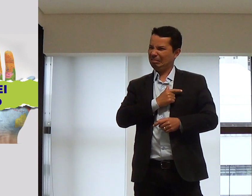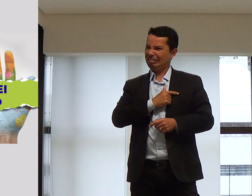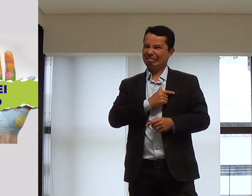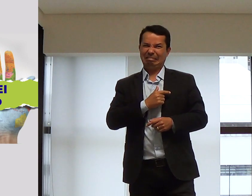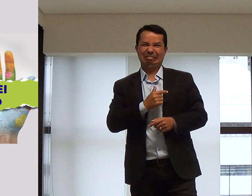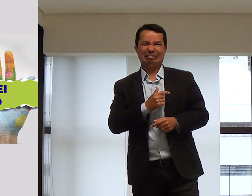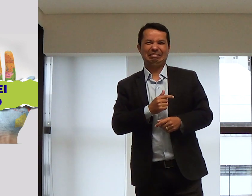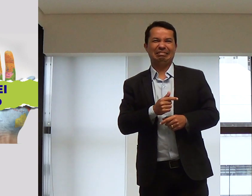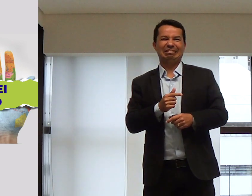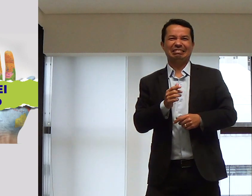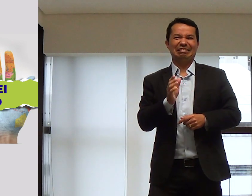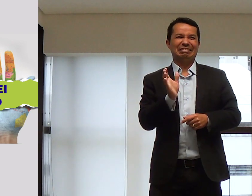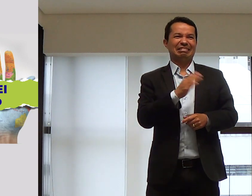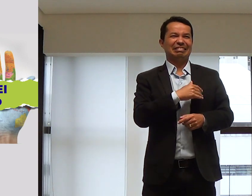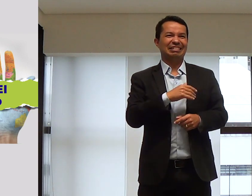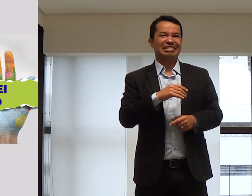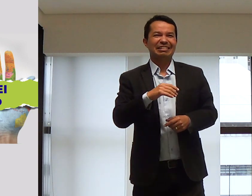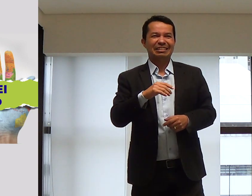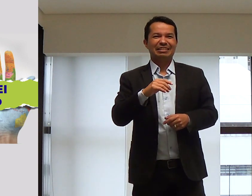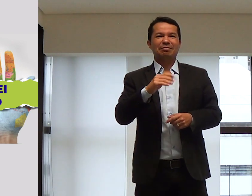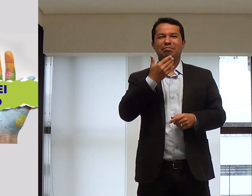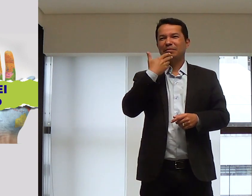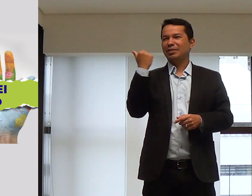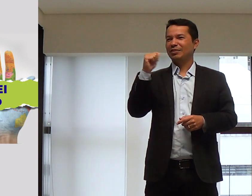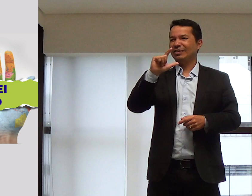Estranho, esse sinal feio. Não gostei muito.